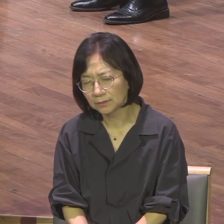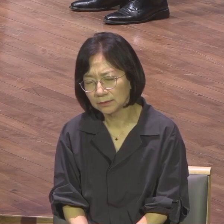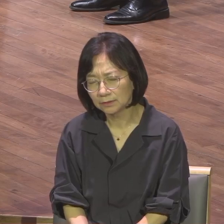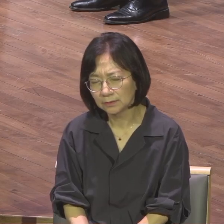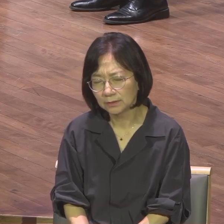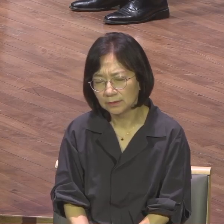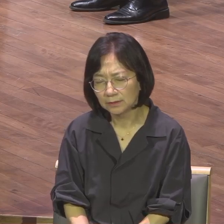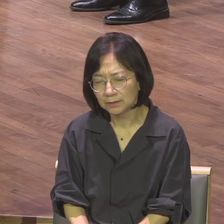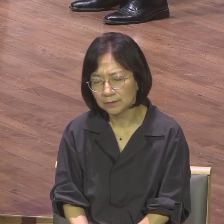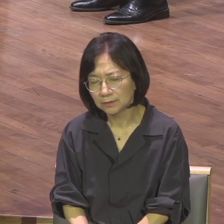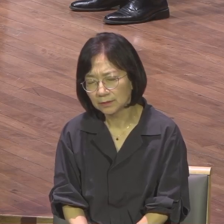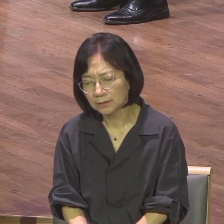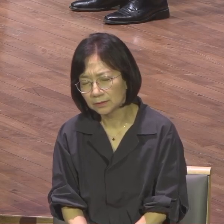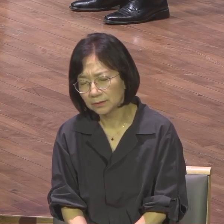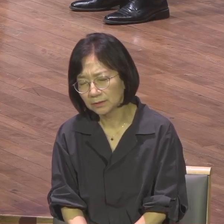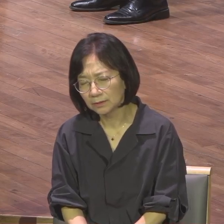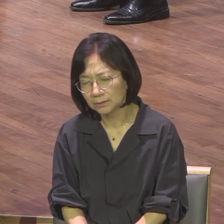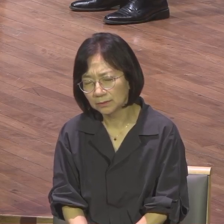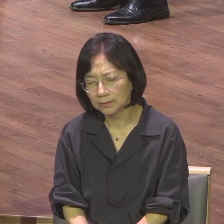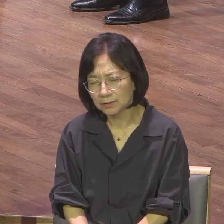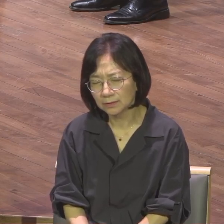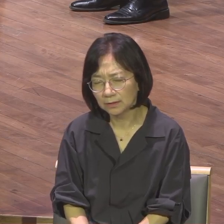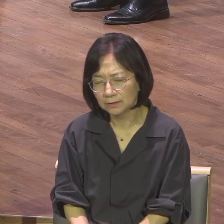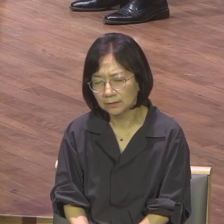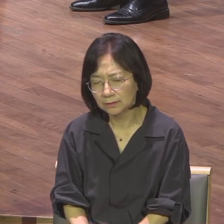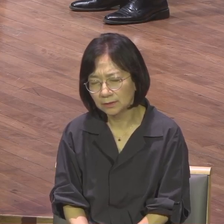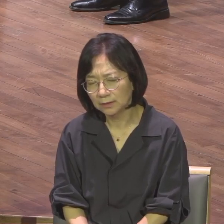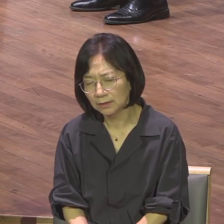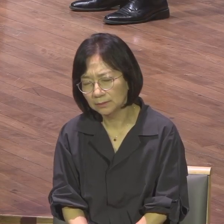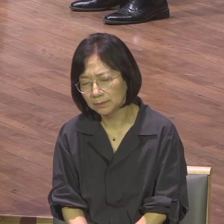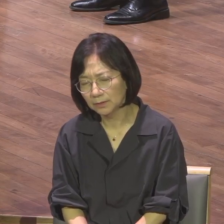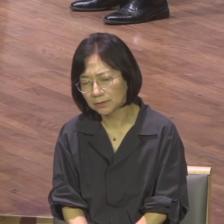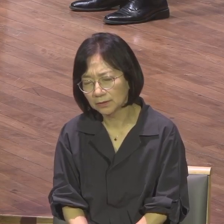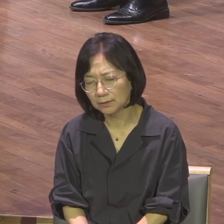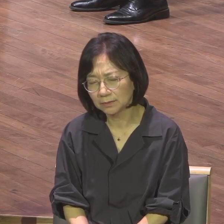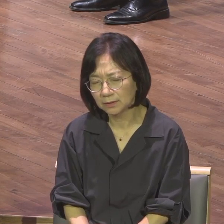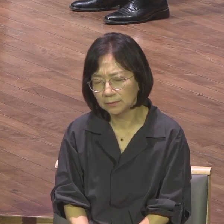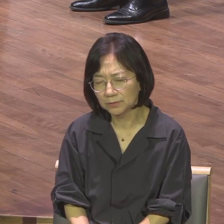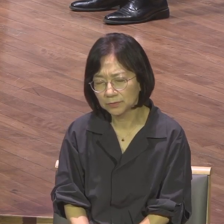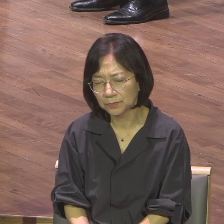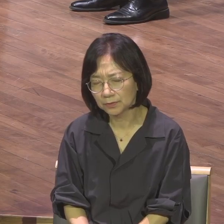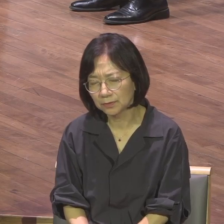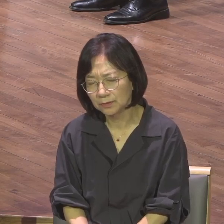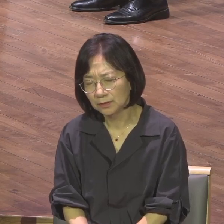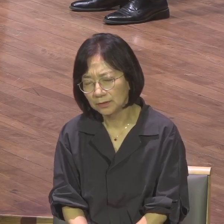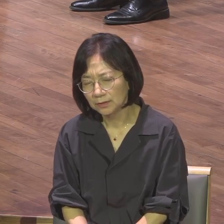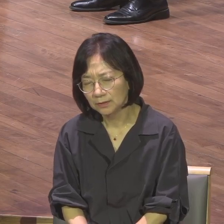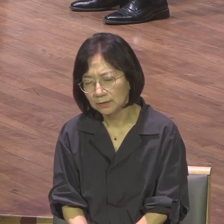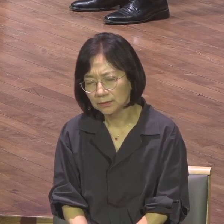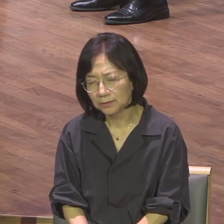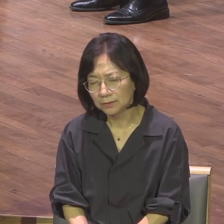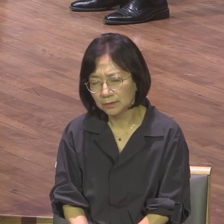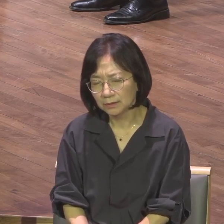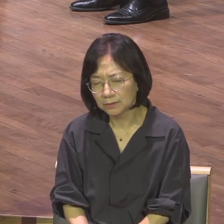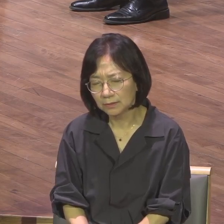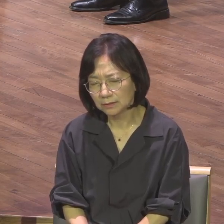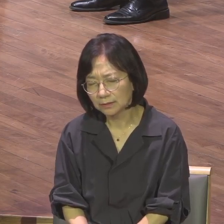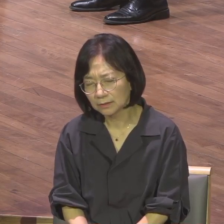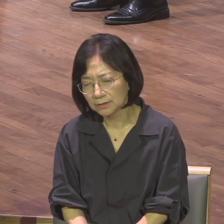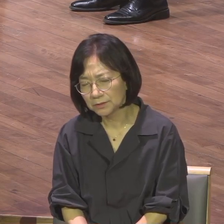우리의 가문이 살아나 우리의 호대가 살아나 나의 영국과 나의 성학과 나의 경제가 온전히 더욱